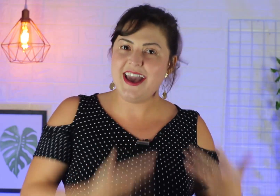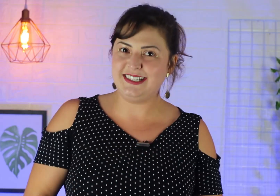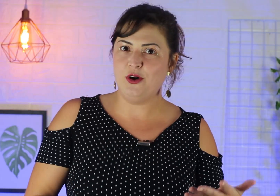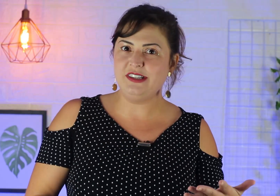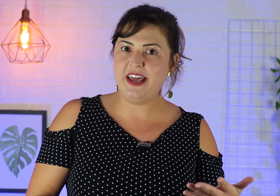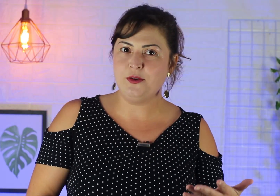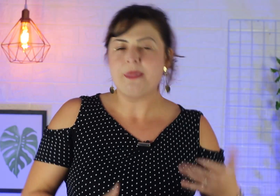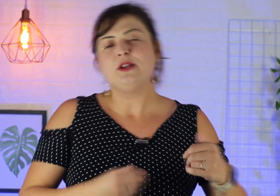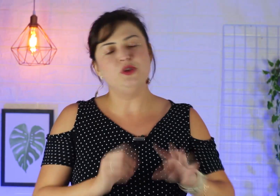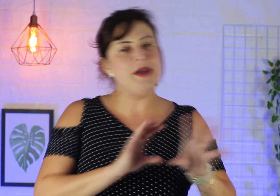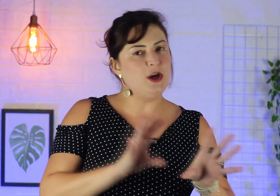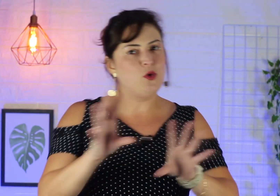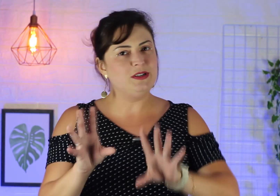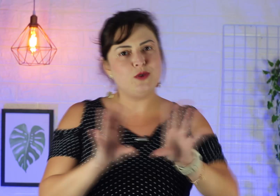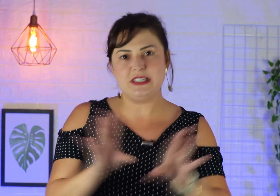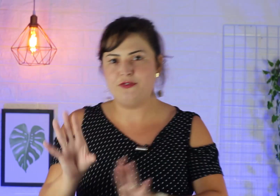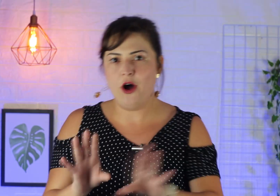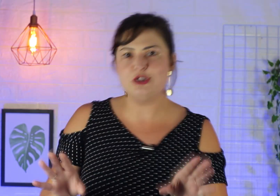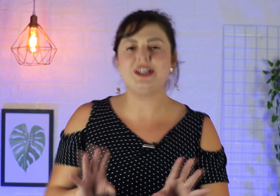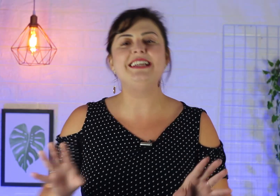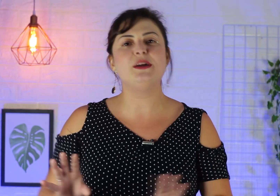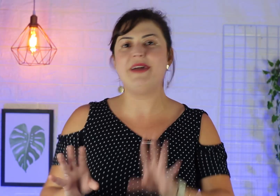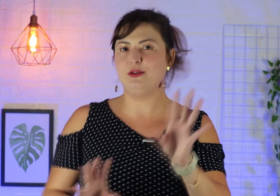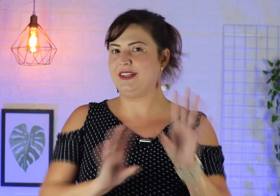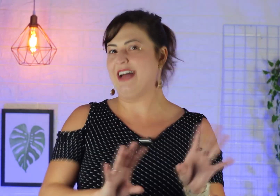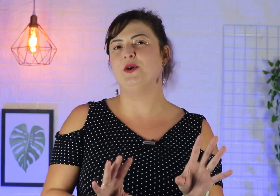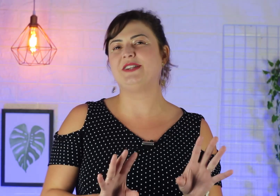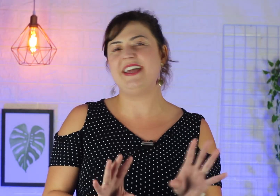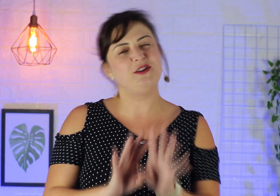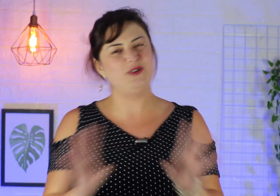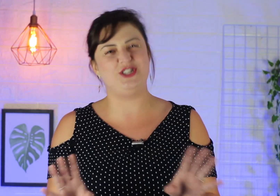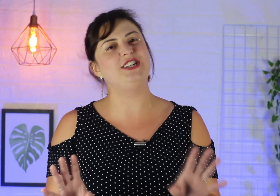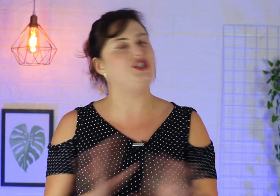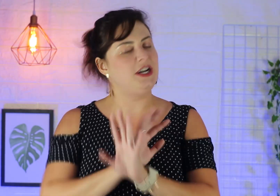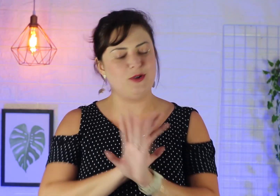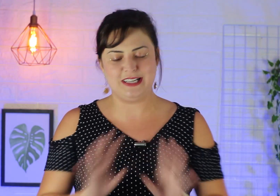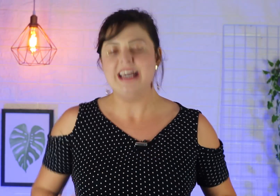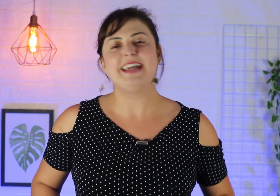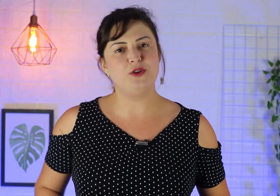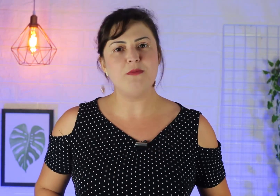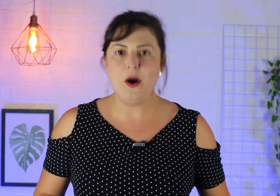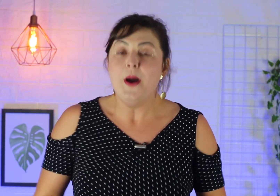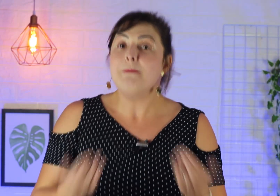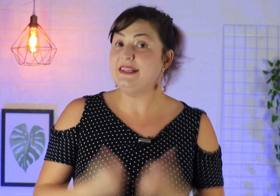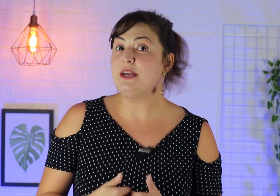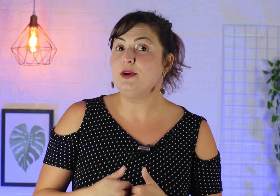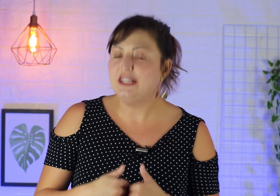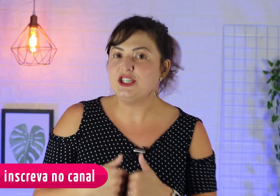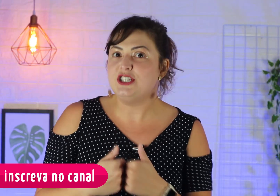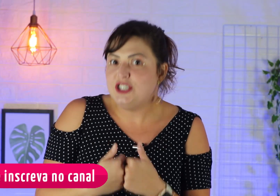esse roteiro. Tudo bem que algumas coisas fogem ali também do que tá no roteiro, no dia a dia, coisa que é normal, mas é importante que a gente